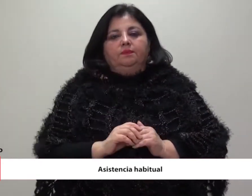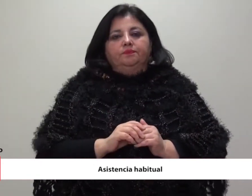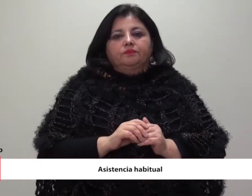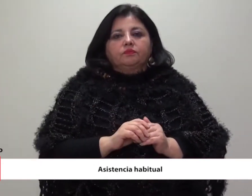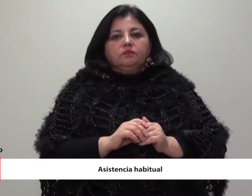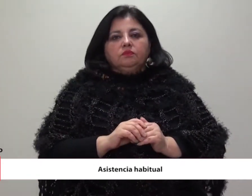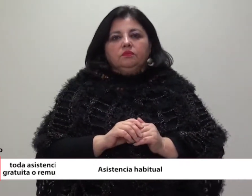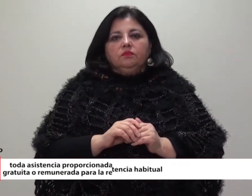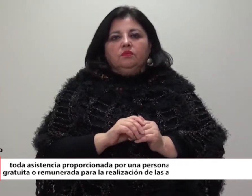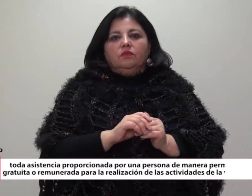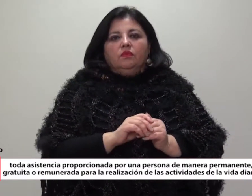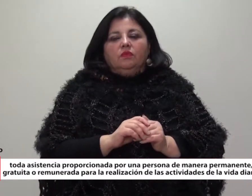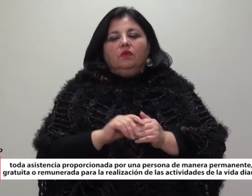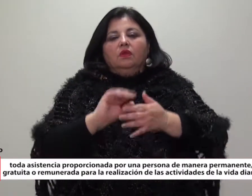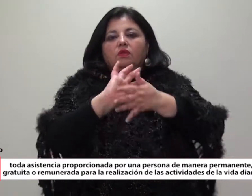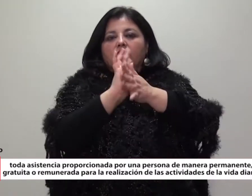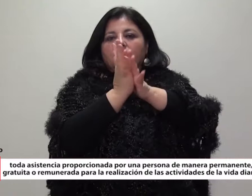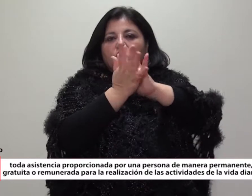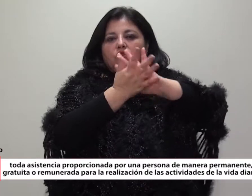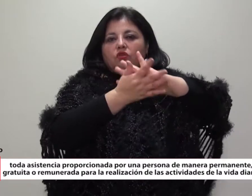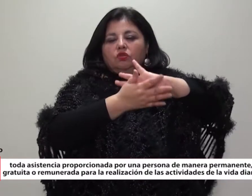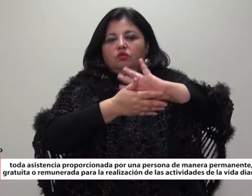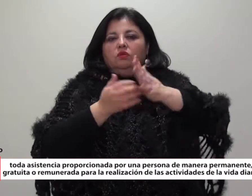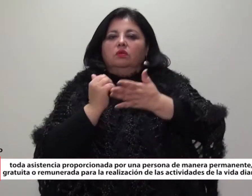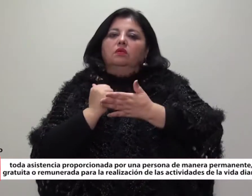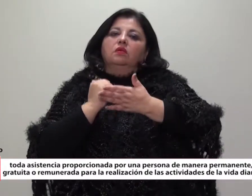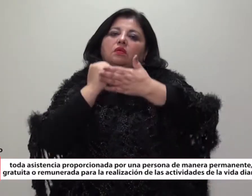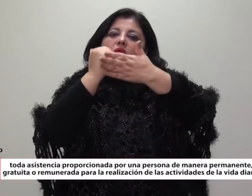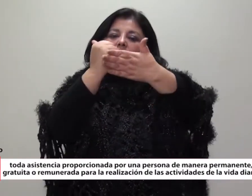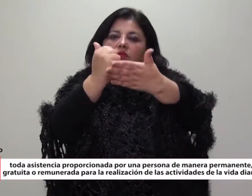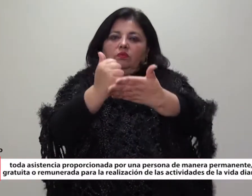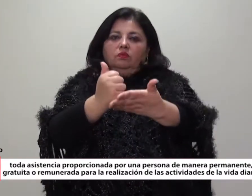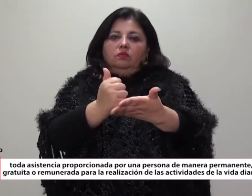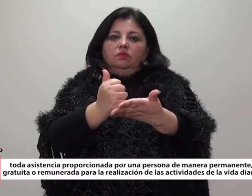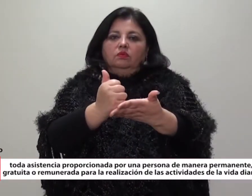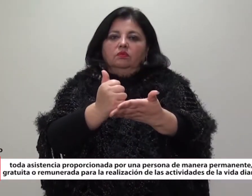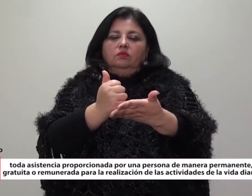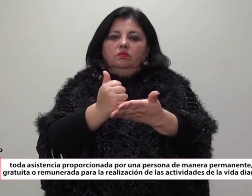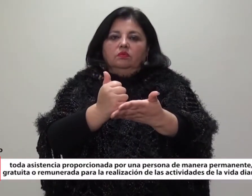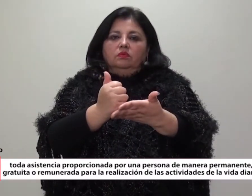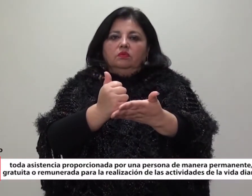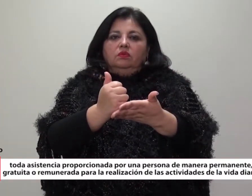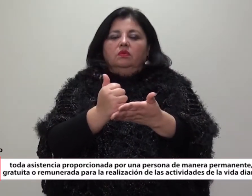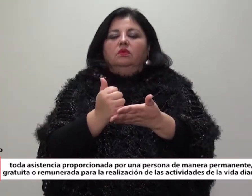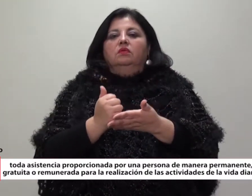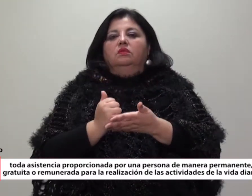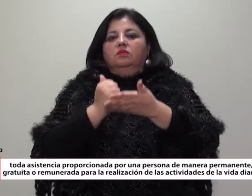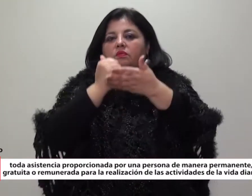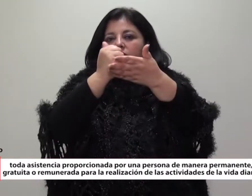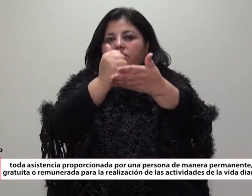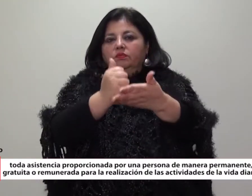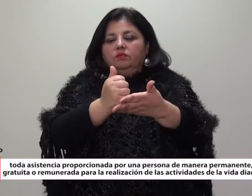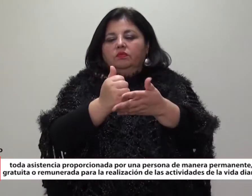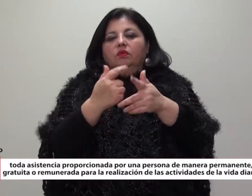Toda asistencia proporcionada por una persona de manera permanente,